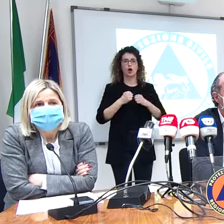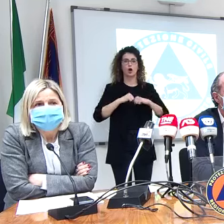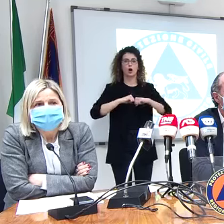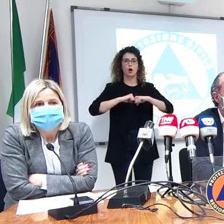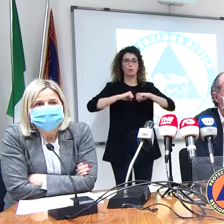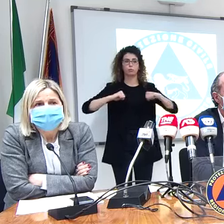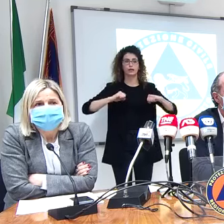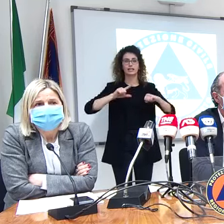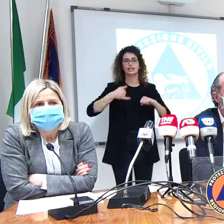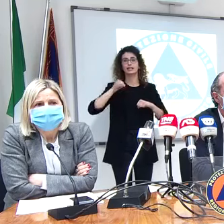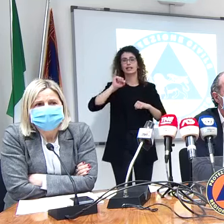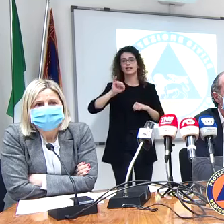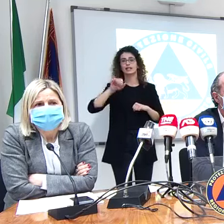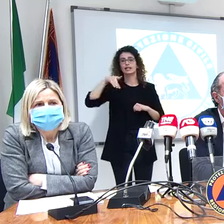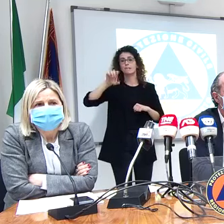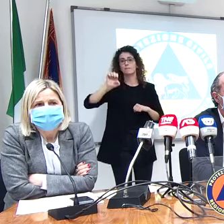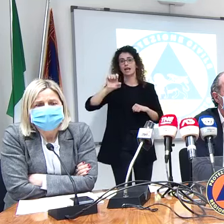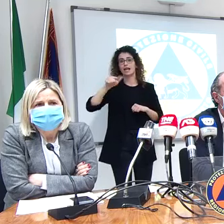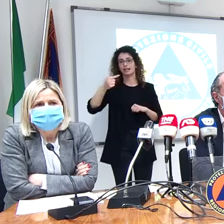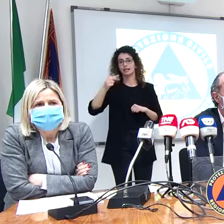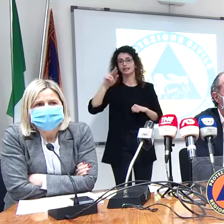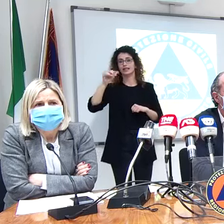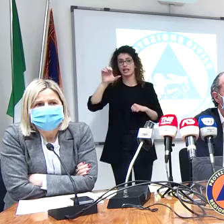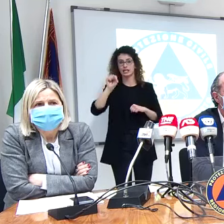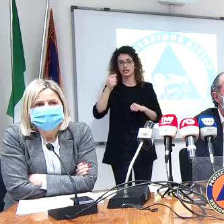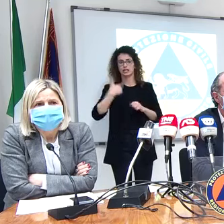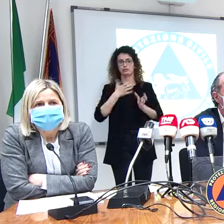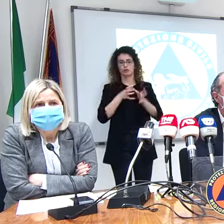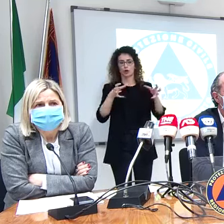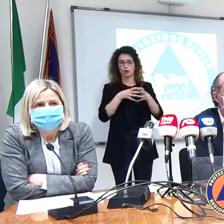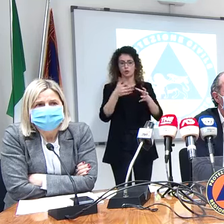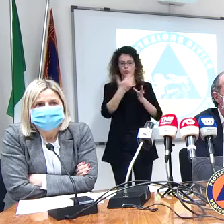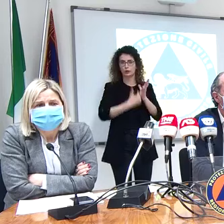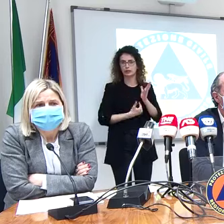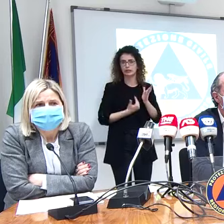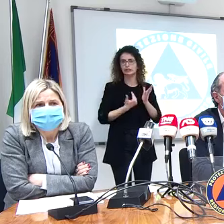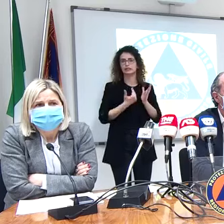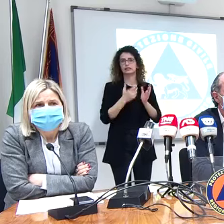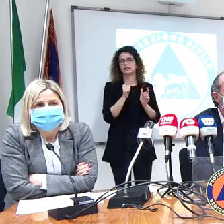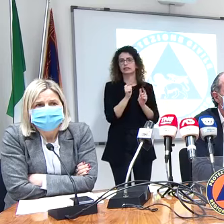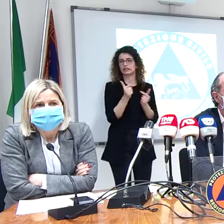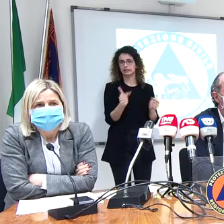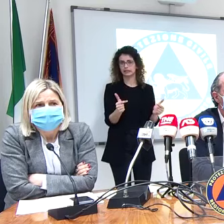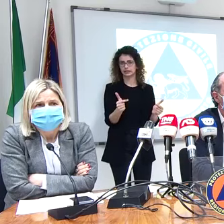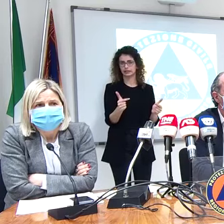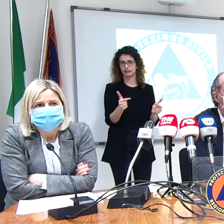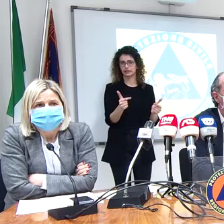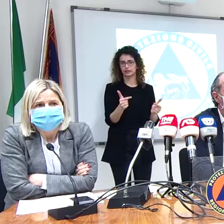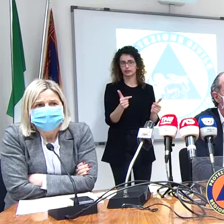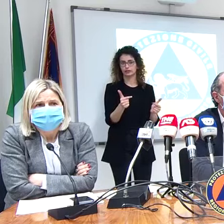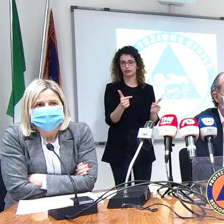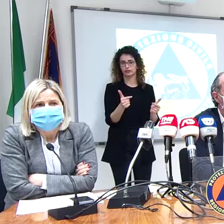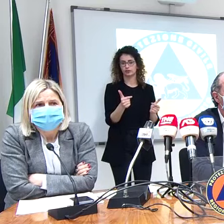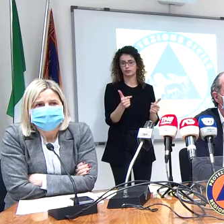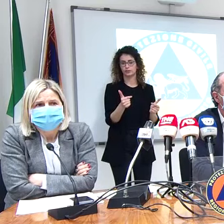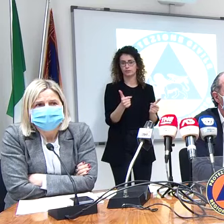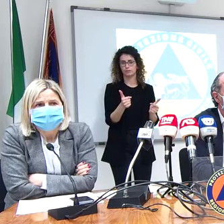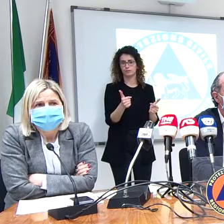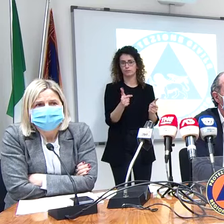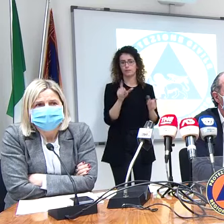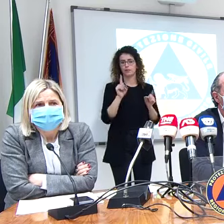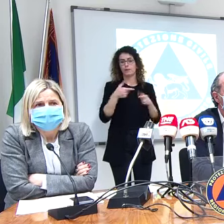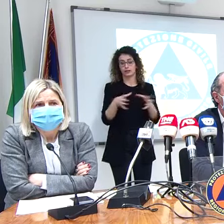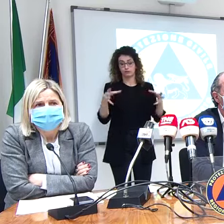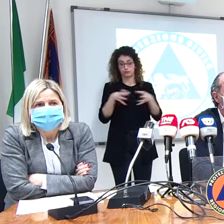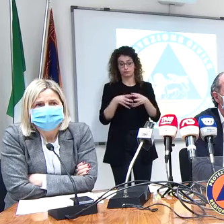essendo segnalati da nessuna parte o non essendoci degli elenchi specifici di queste persone come si